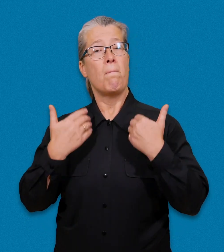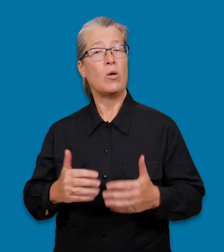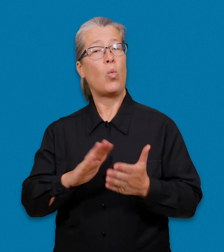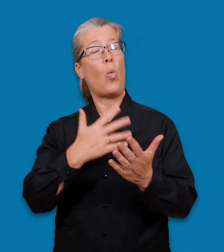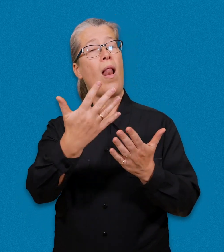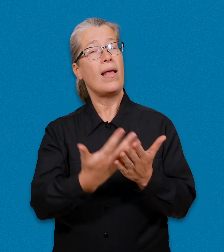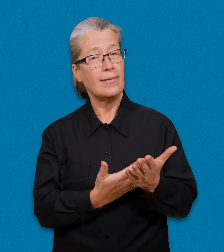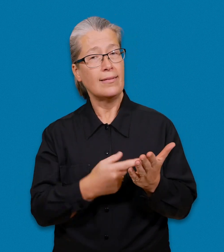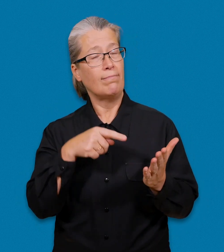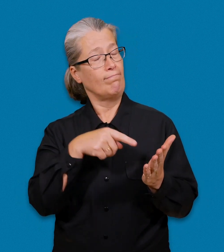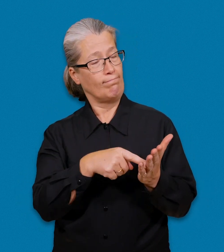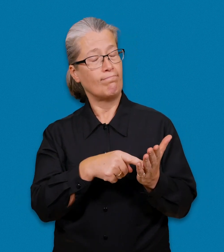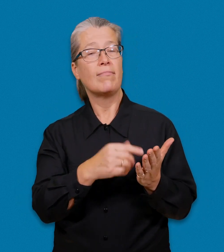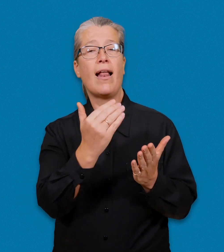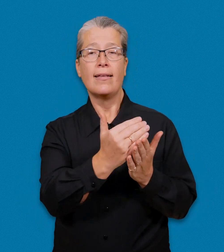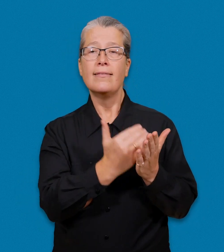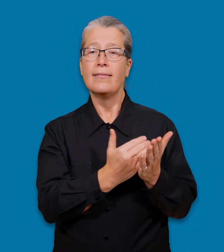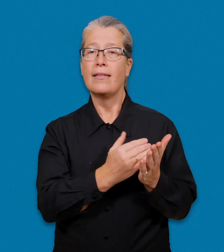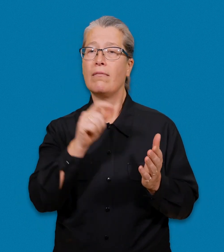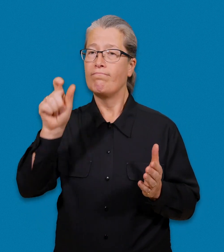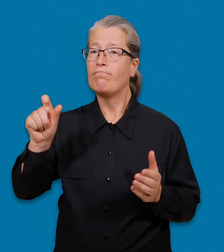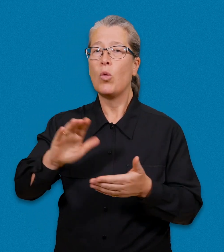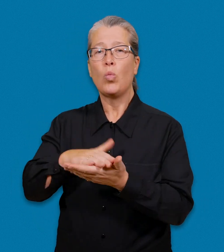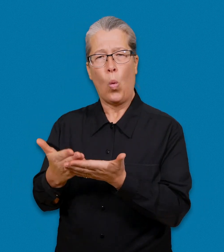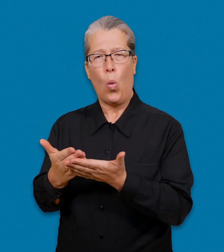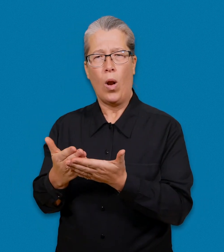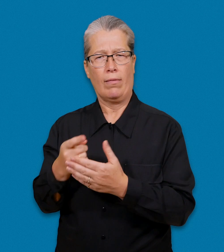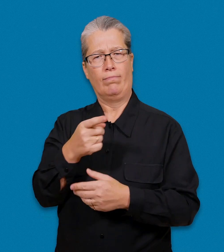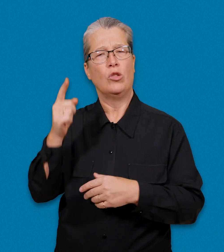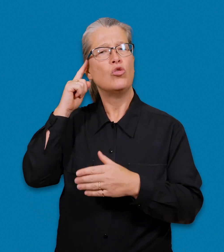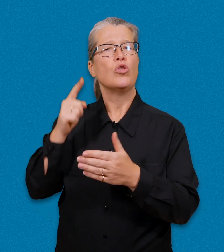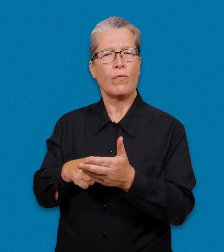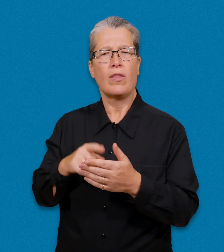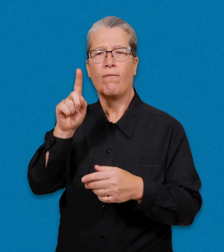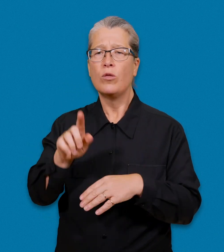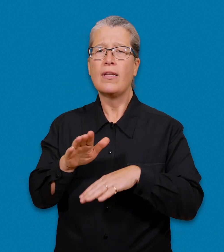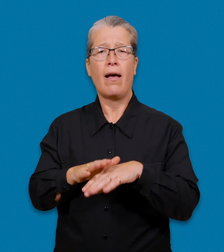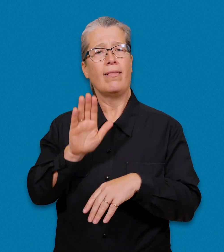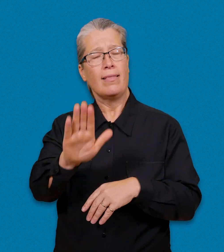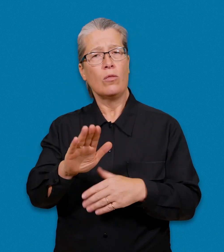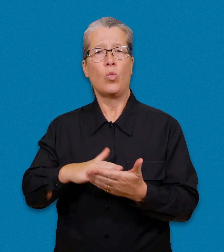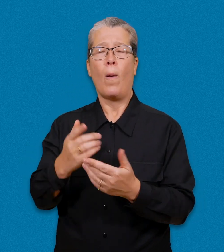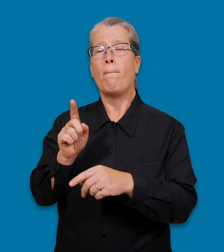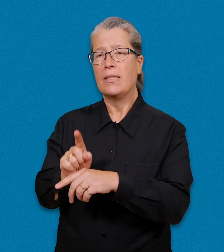Den personliga tolklistan är en lista på tolkar till vilka man strävar efter att förmedla dina tolkbeställningar.